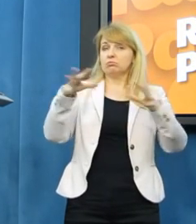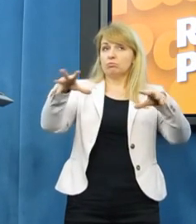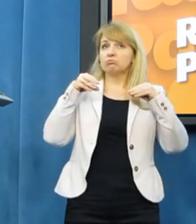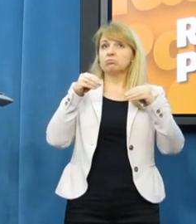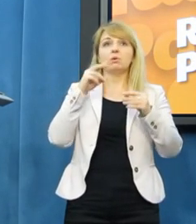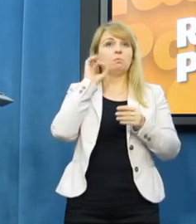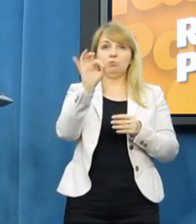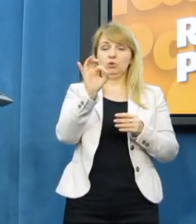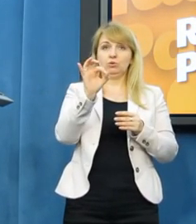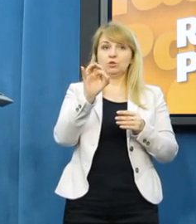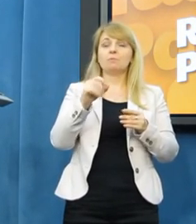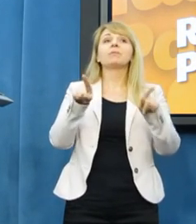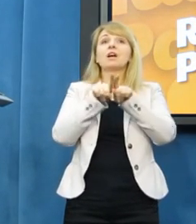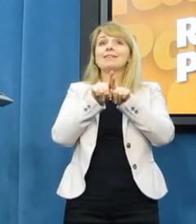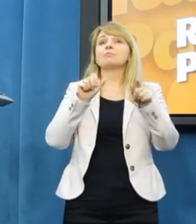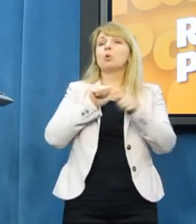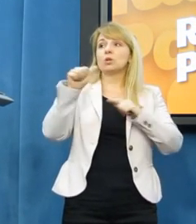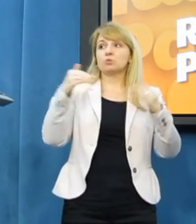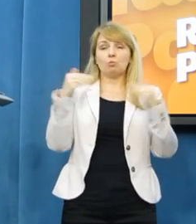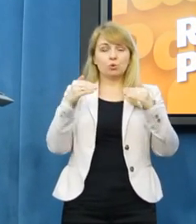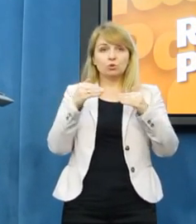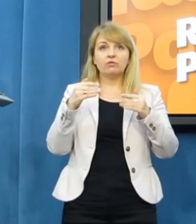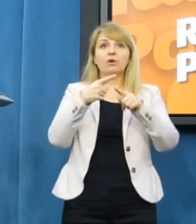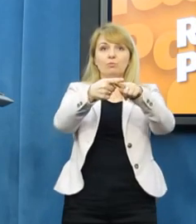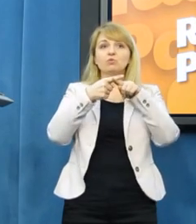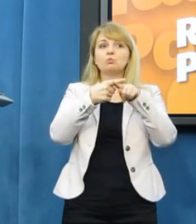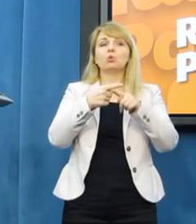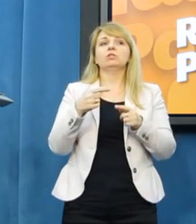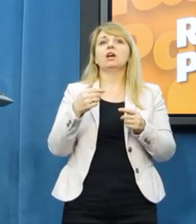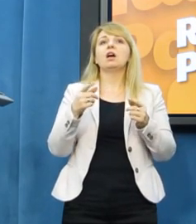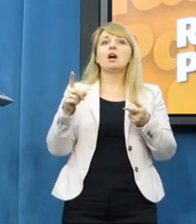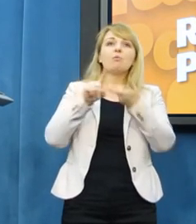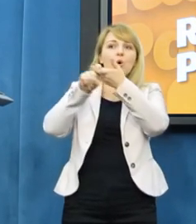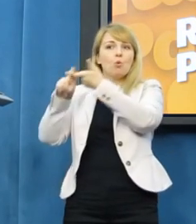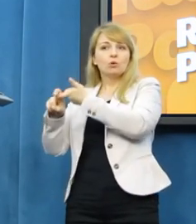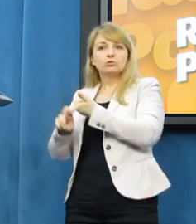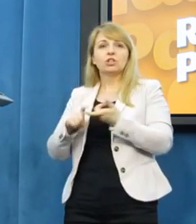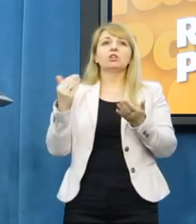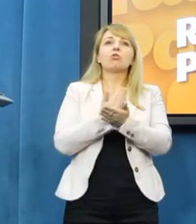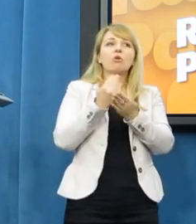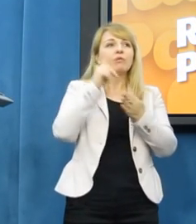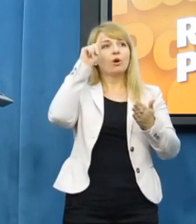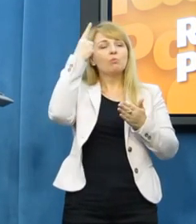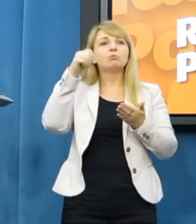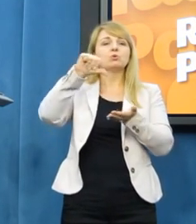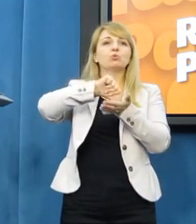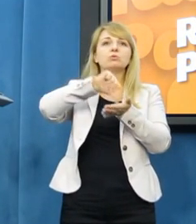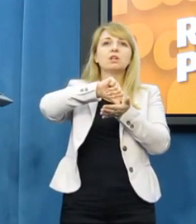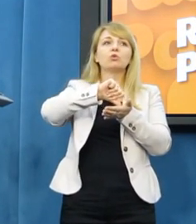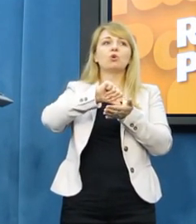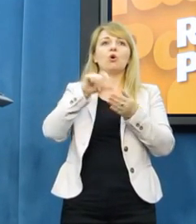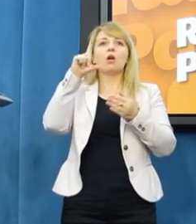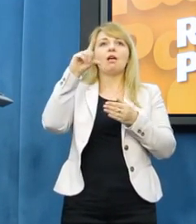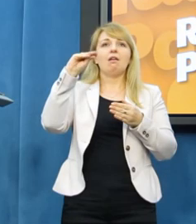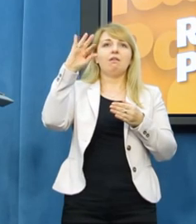połączenie nas wszystkich w tej idei nowej Centro MyWiC. Jest to